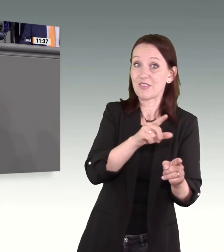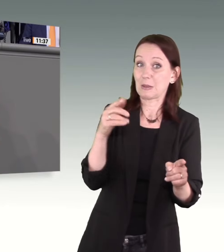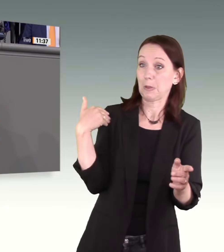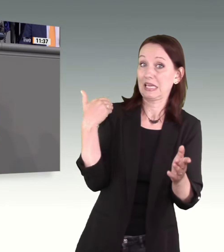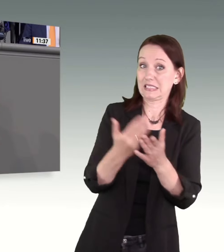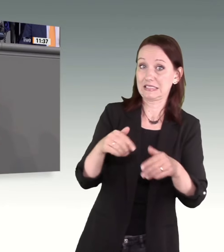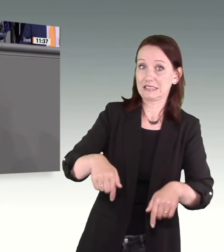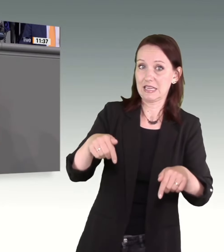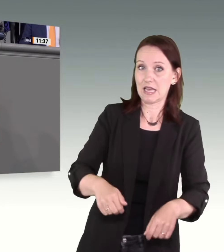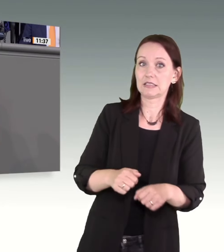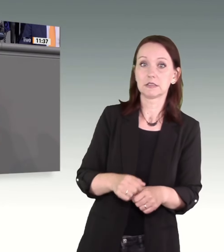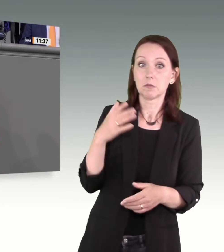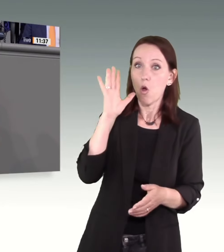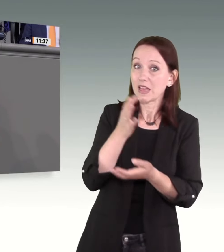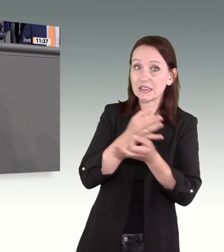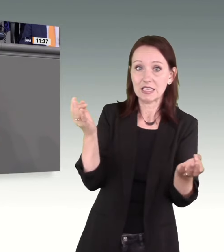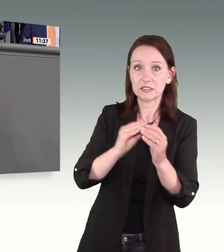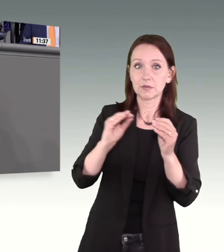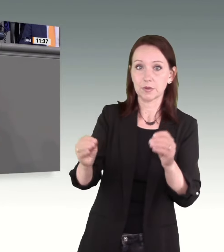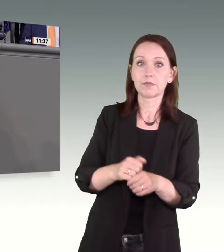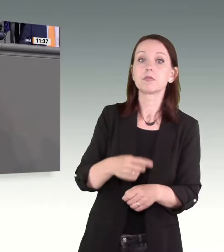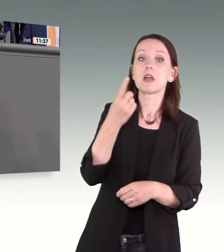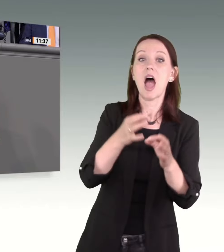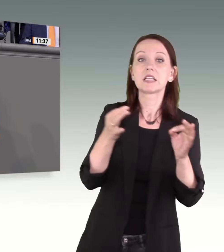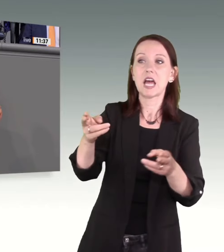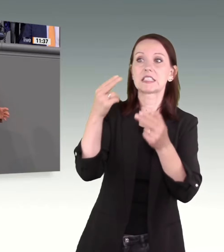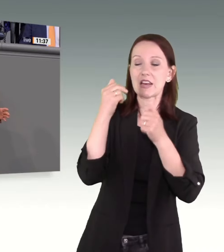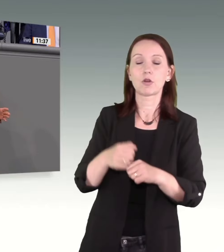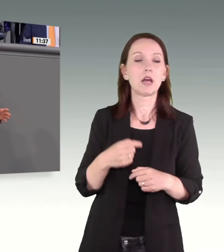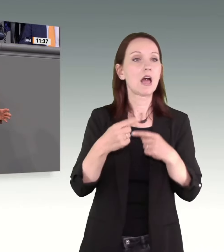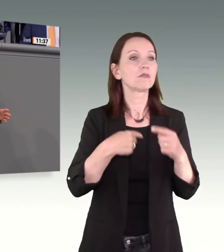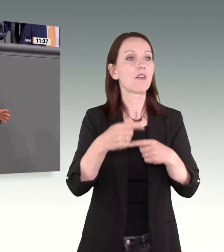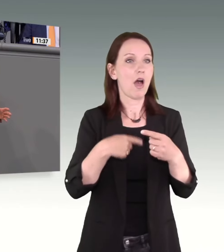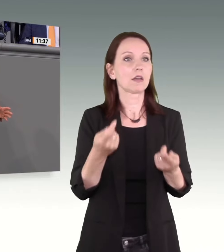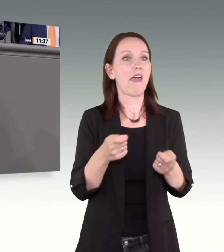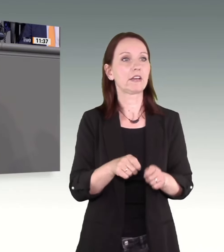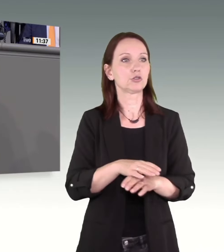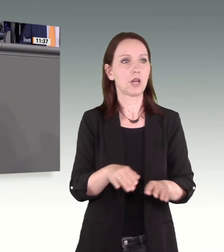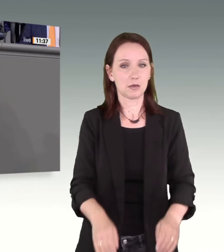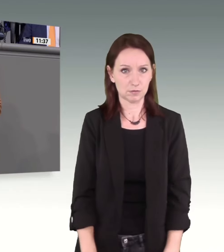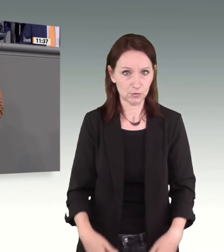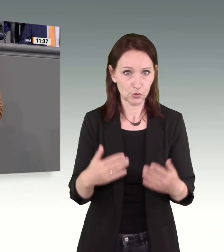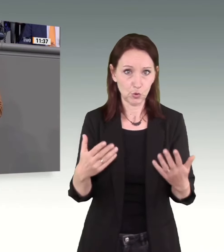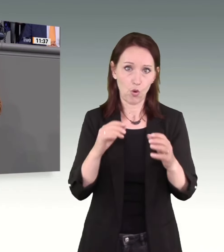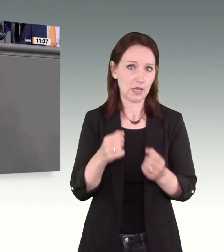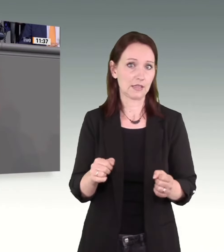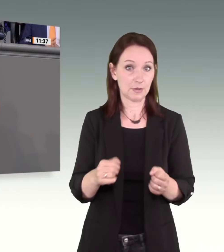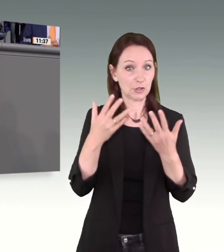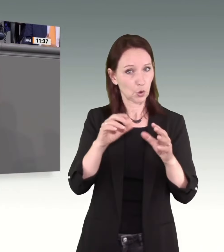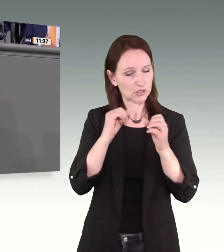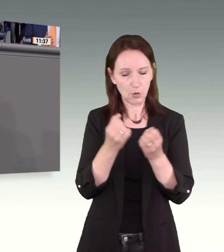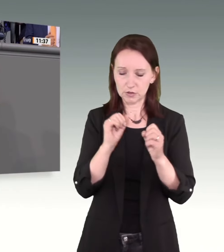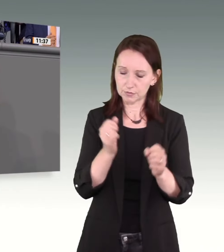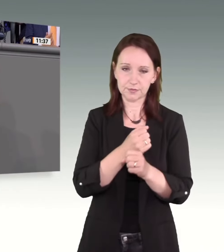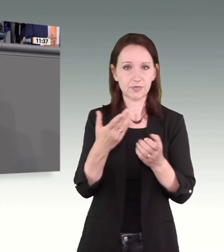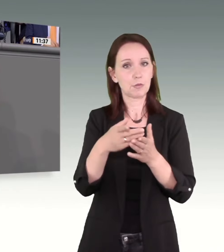hat er eine Einsatzantwort bekommen, das Verfahren sei eingestellt. Also das geht nun wirklich nicht. Also solche Situationen, glaube ich, müssen wir verbindlich